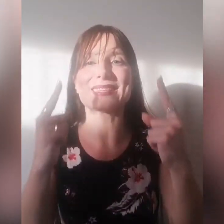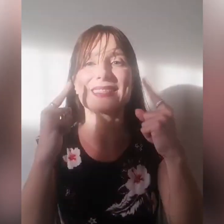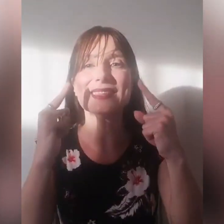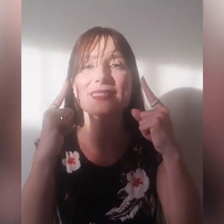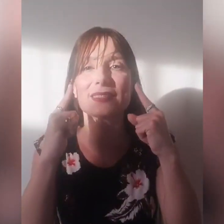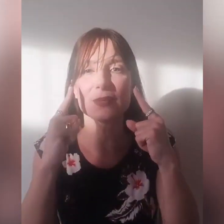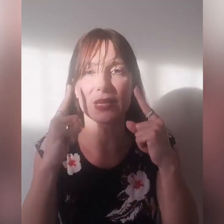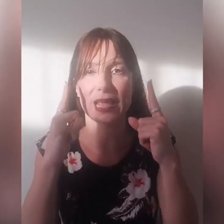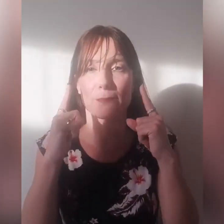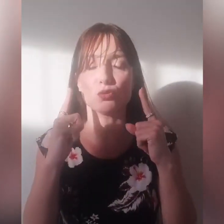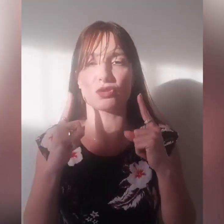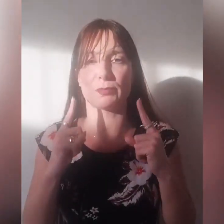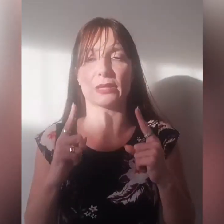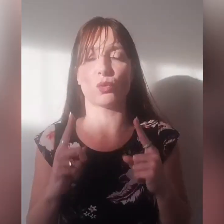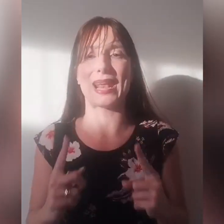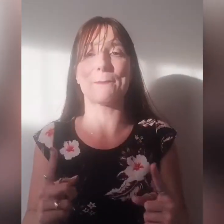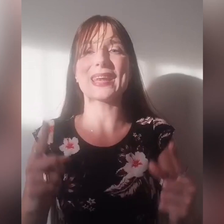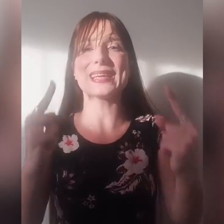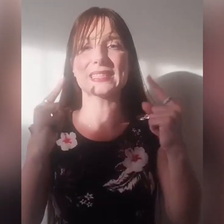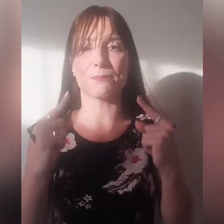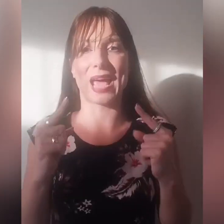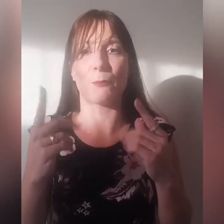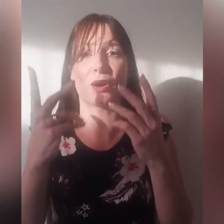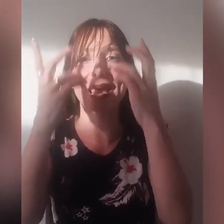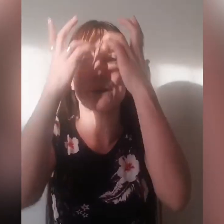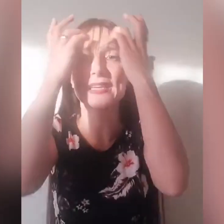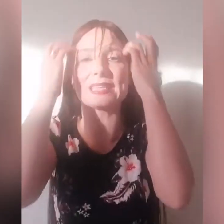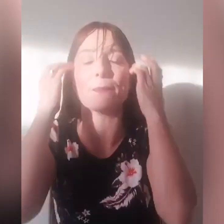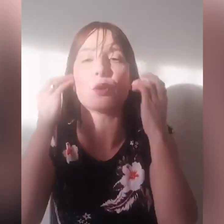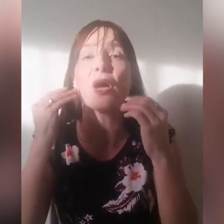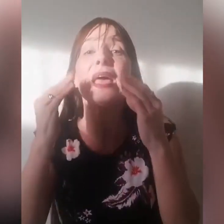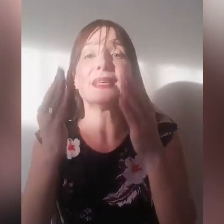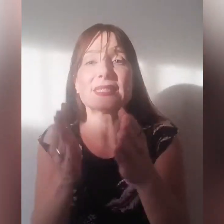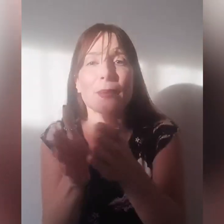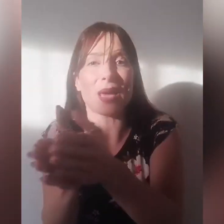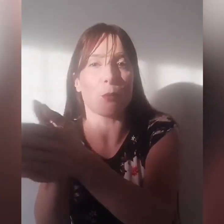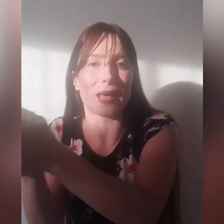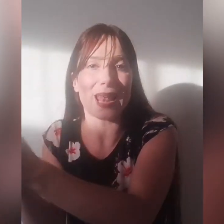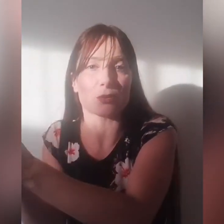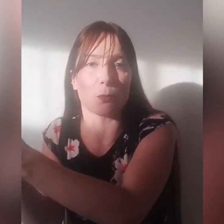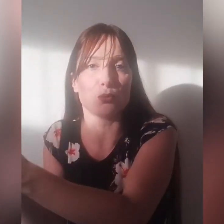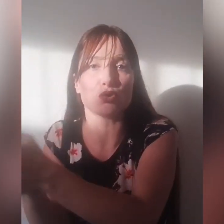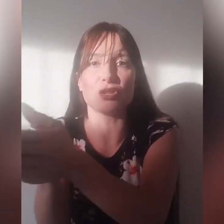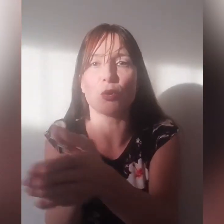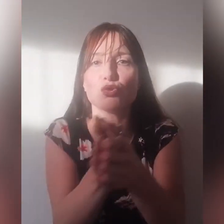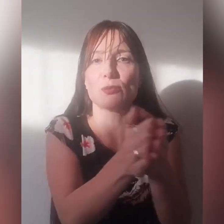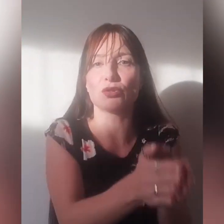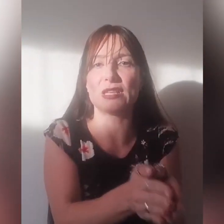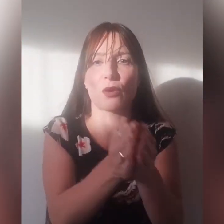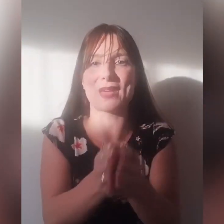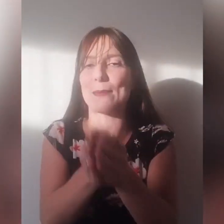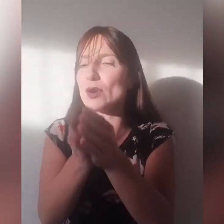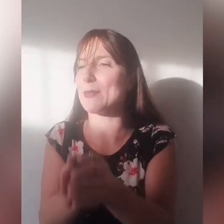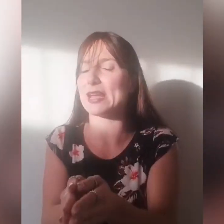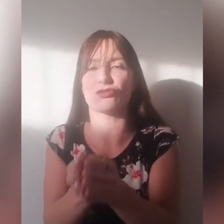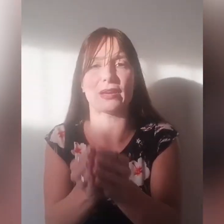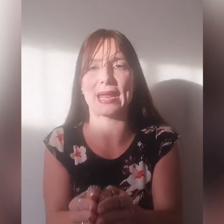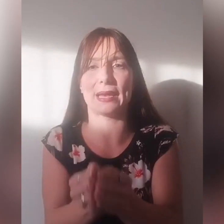sensibili al mondo spirituale perché sappiamo che per esempio se abbiamo parlato appunto di mondo emotivo, abbiamo una breccia nel